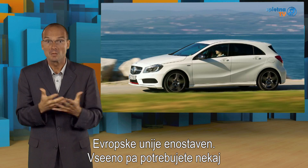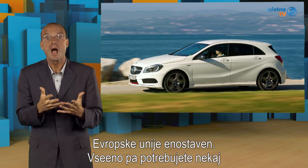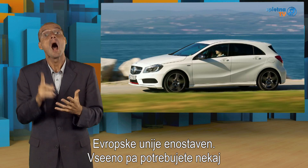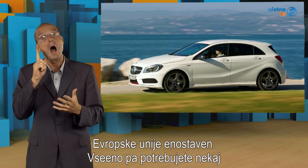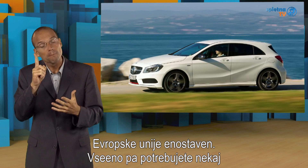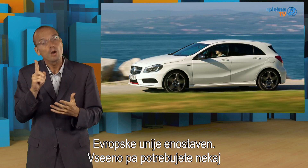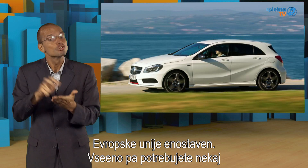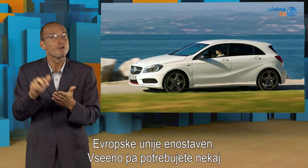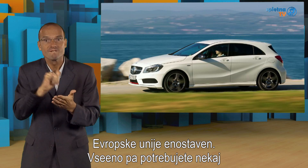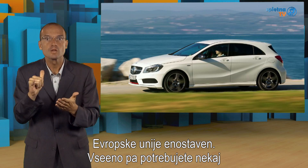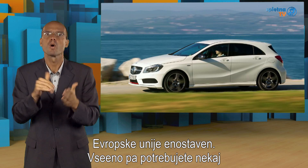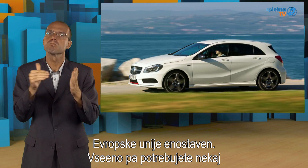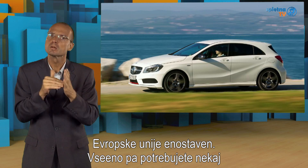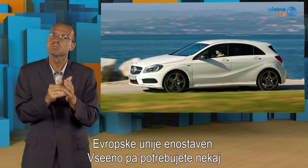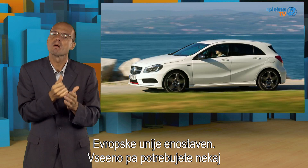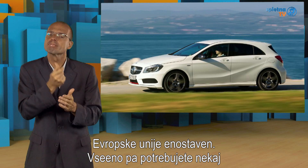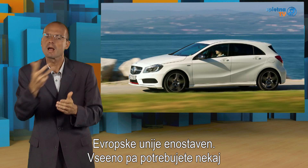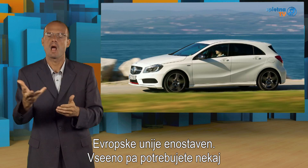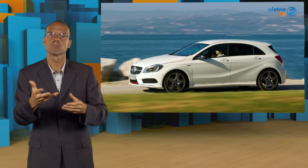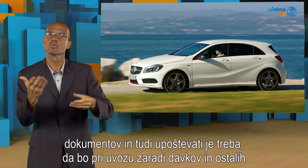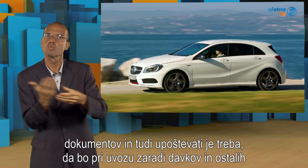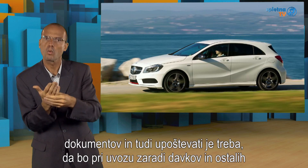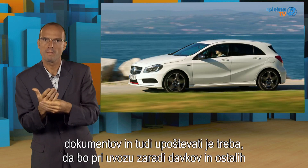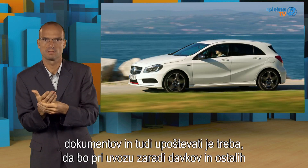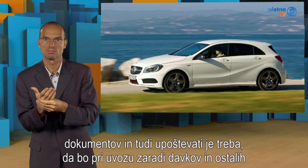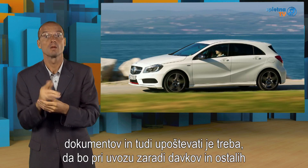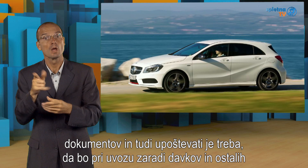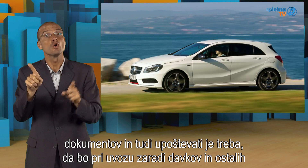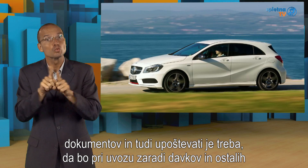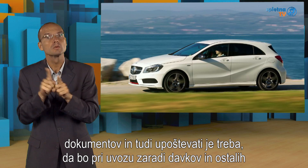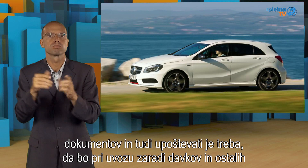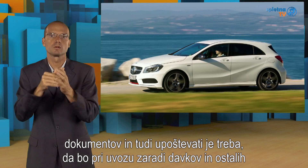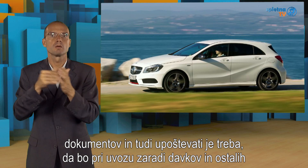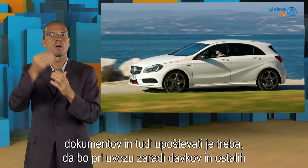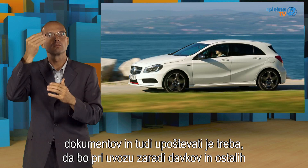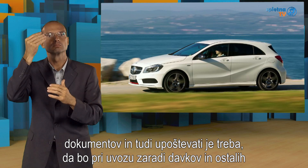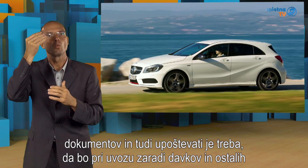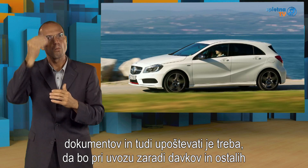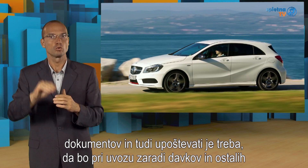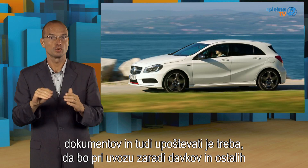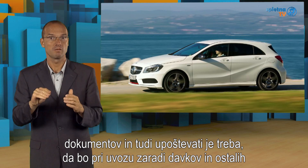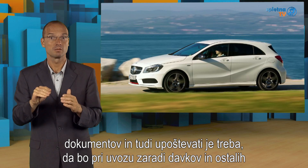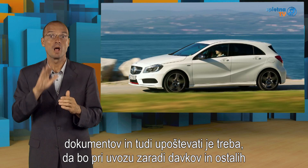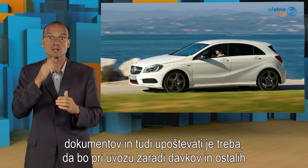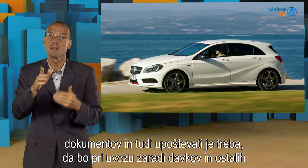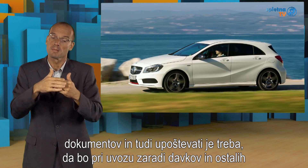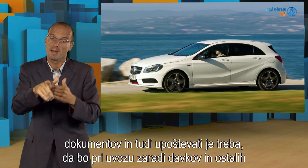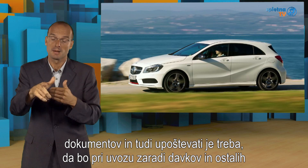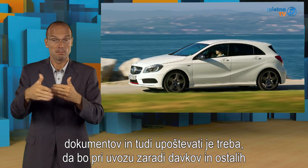Vseeno pa potrebujete nekaj dokumentov in upoštevati morate, da bo pri uvozu zaradi davkov in ostalih stvari nastalo